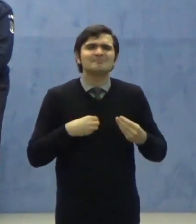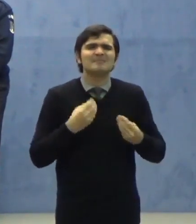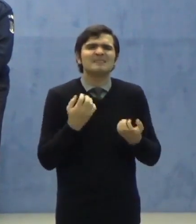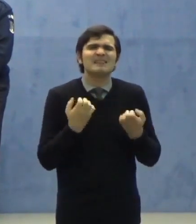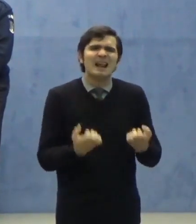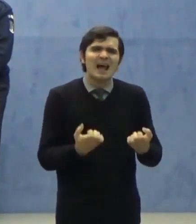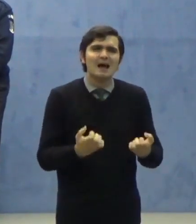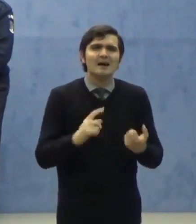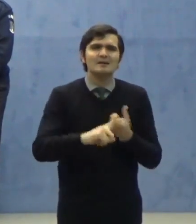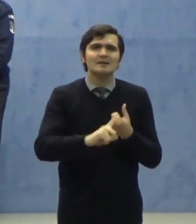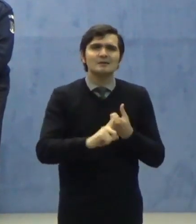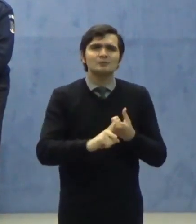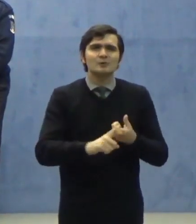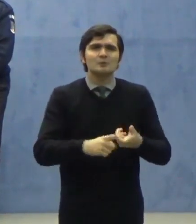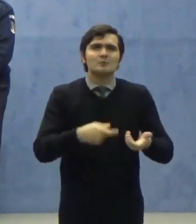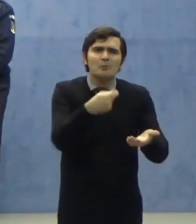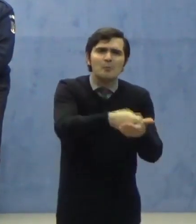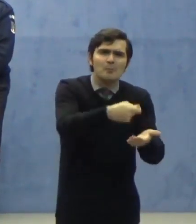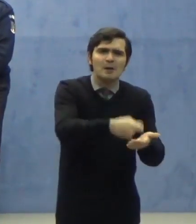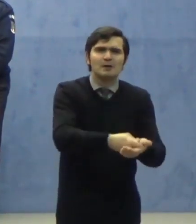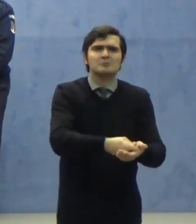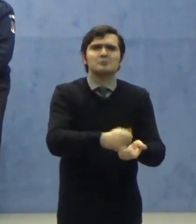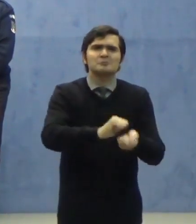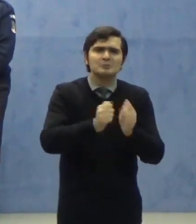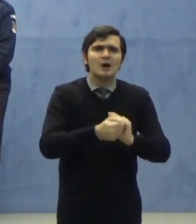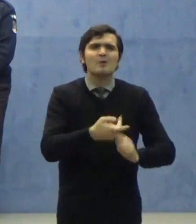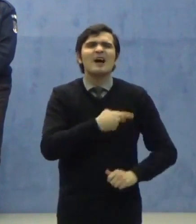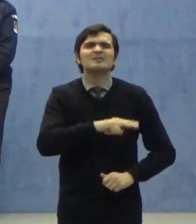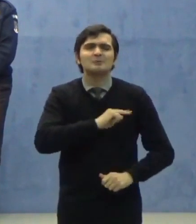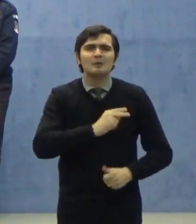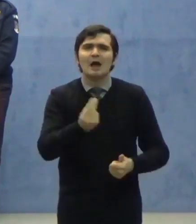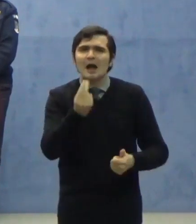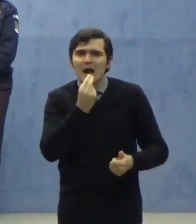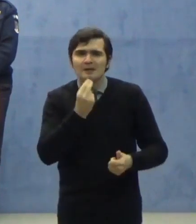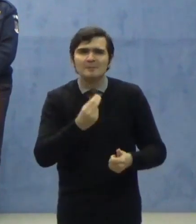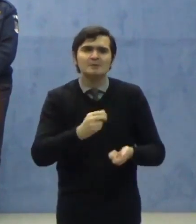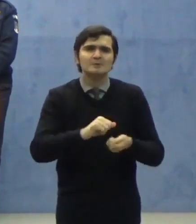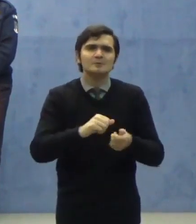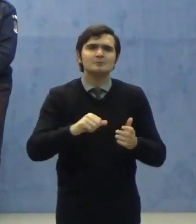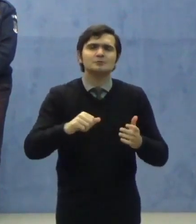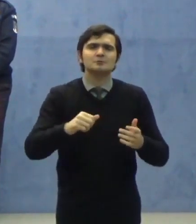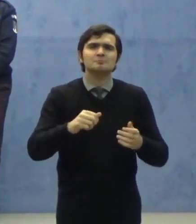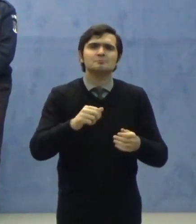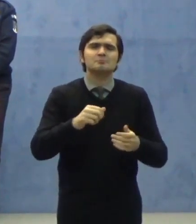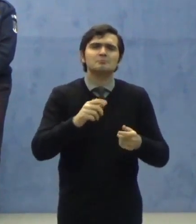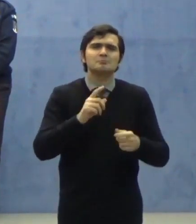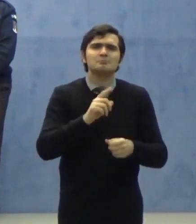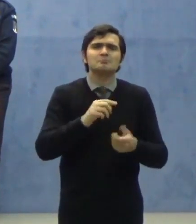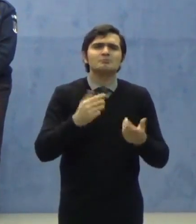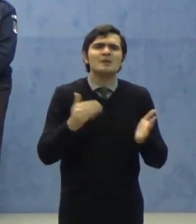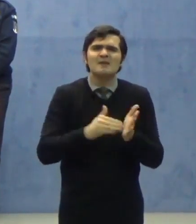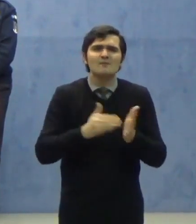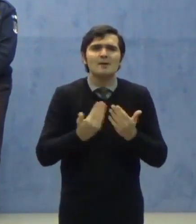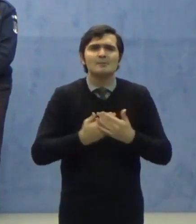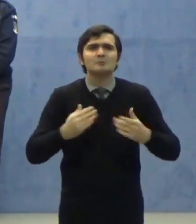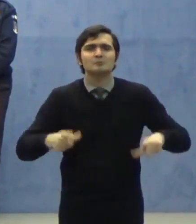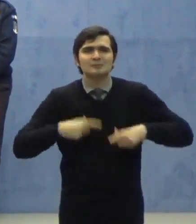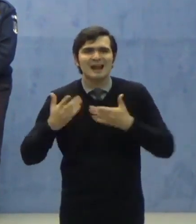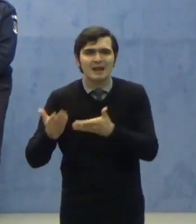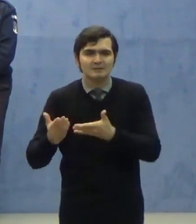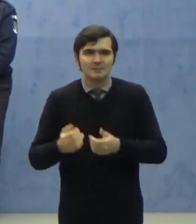asigurarea alimentelor și a mijloacelor de subzistență. Și în concluzie am